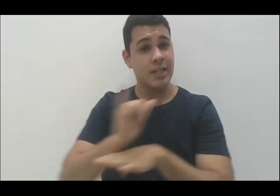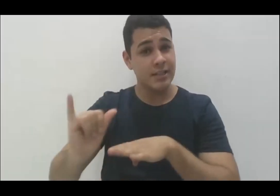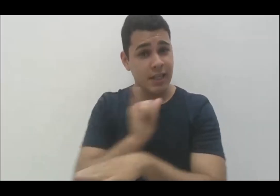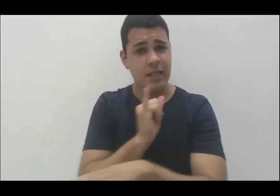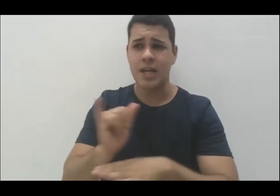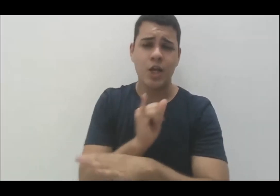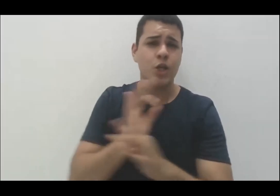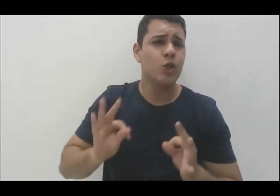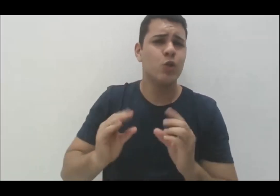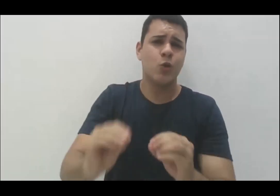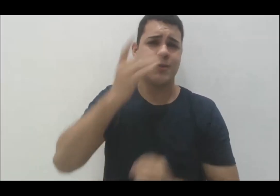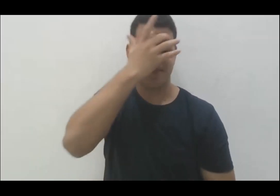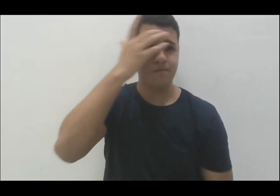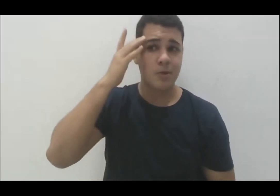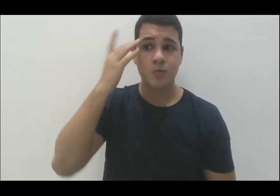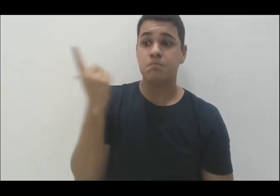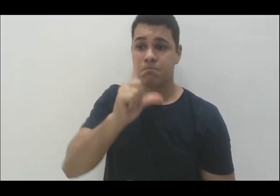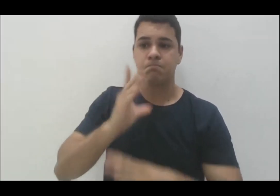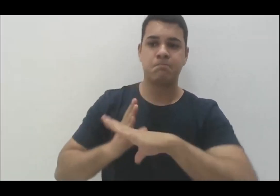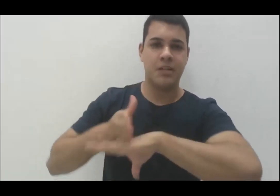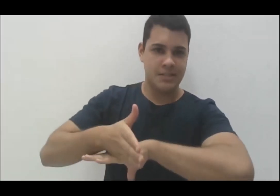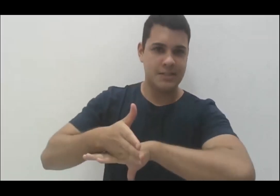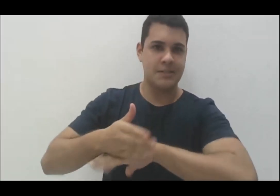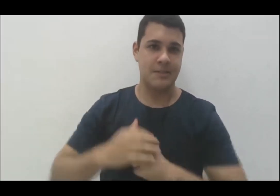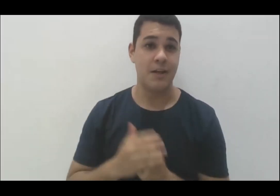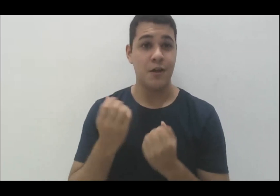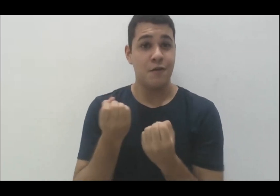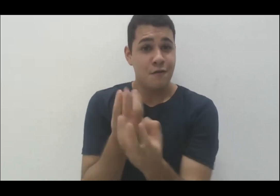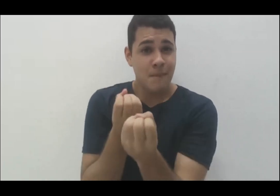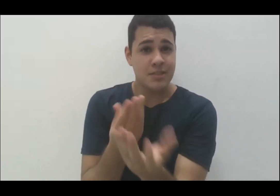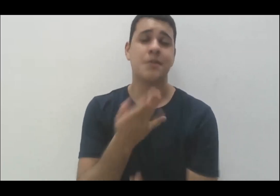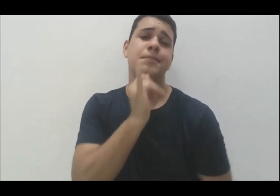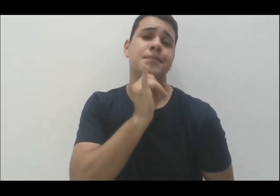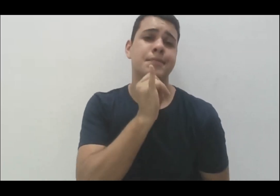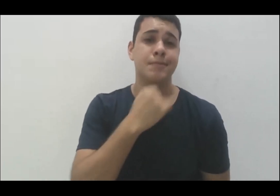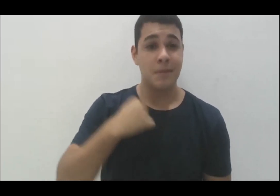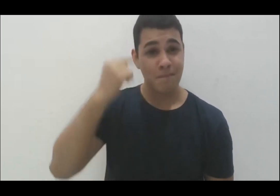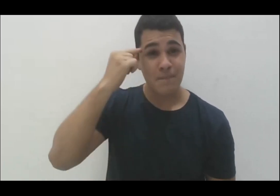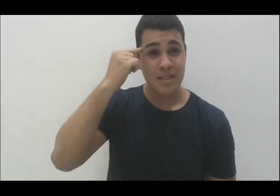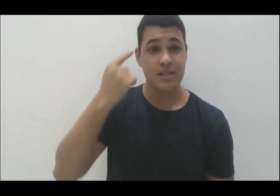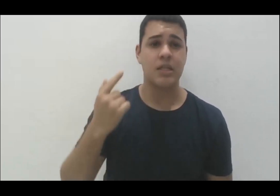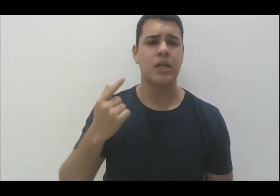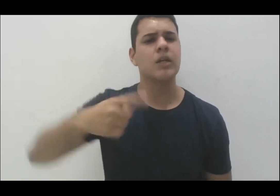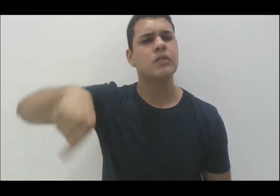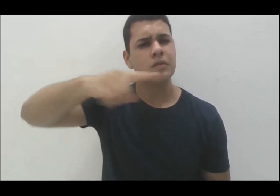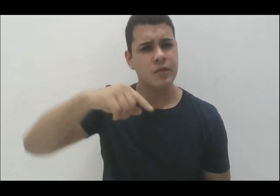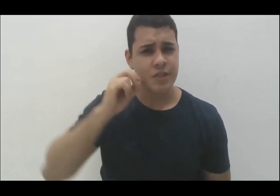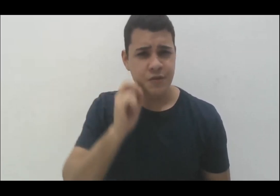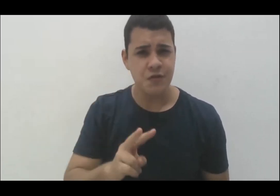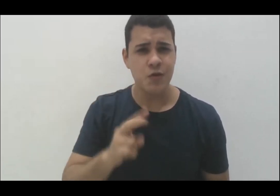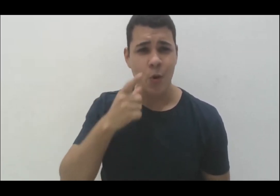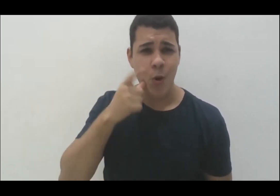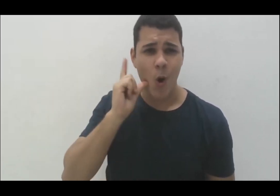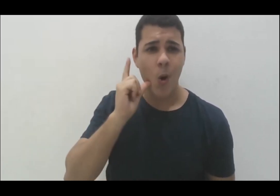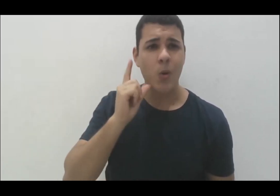se beneficiam. Eu costumo dizer que quando você pensa, por exemplo, e ontem, não sei se vocês viram a triste